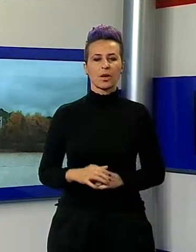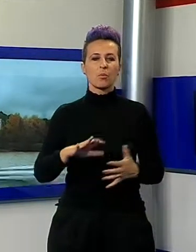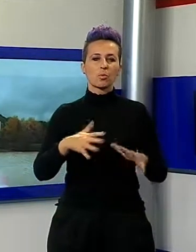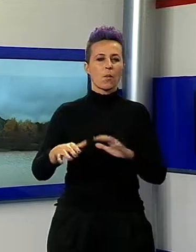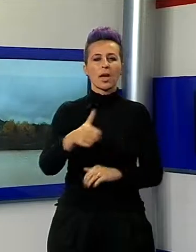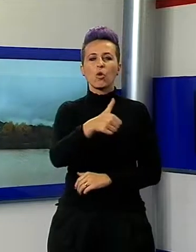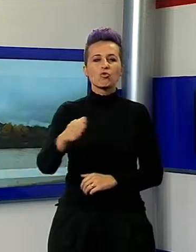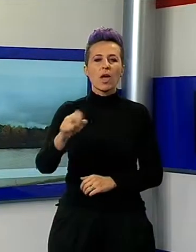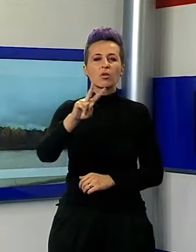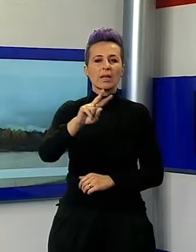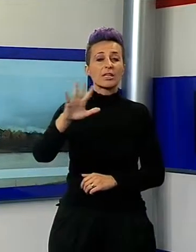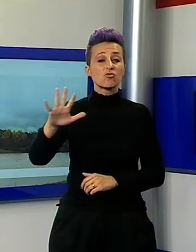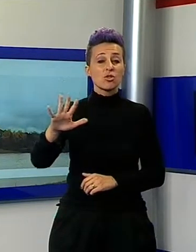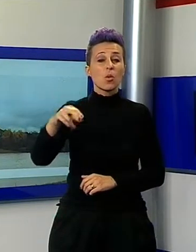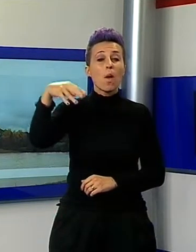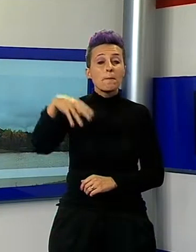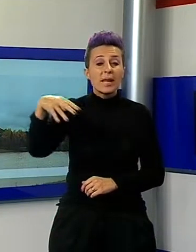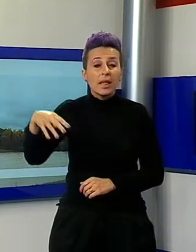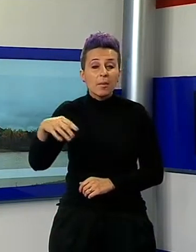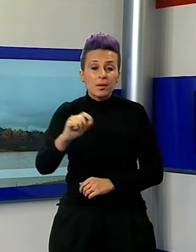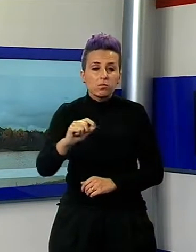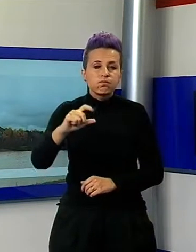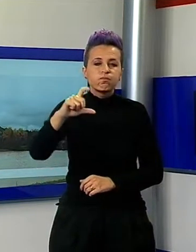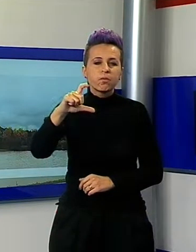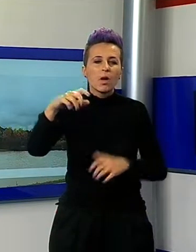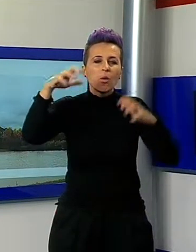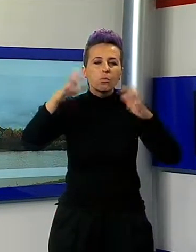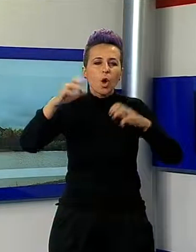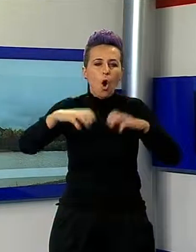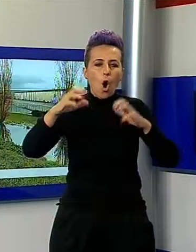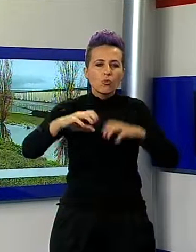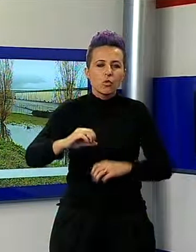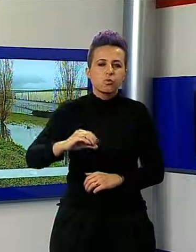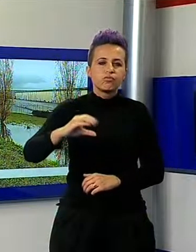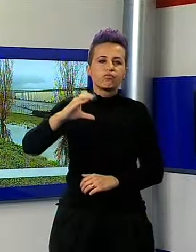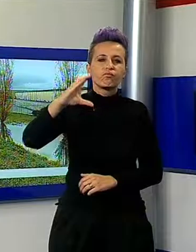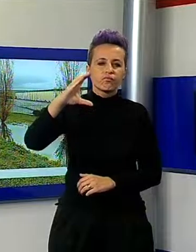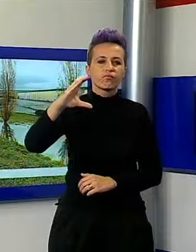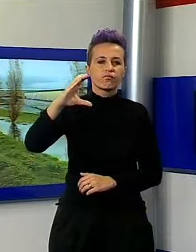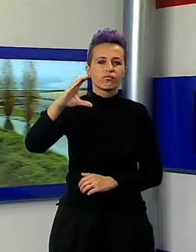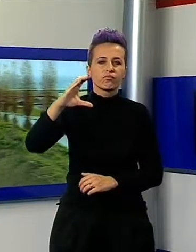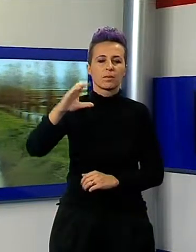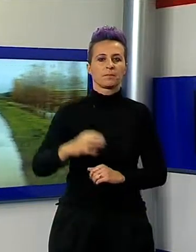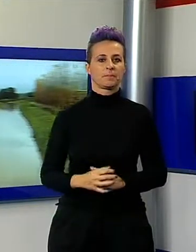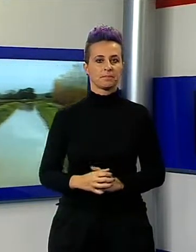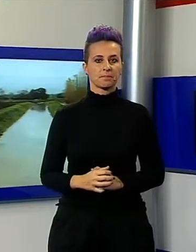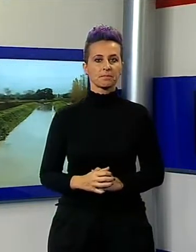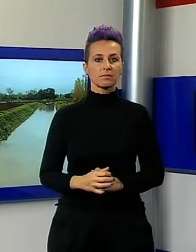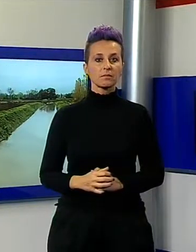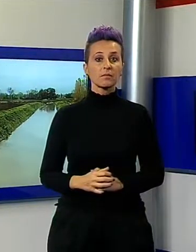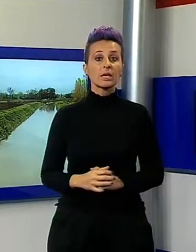125 mm di pioggia registrate nelle ultime 24 ore dal Consorzio di Bonifica Toscana Nord,